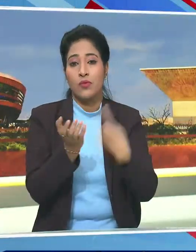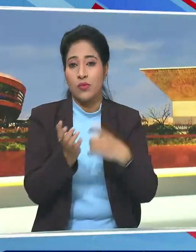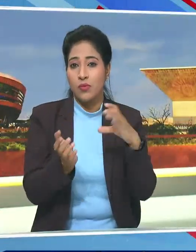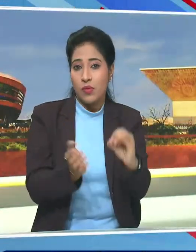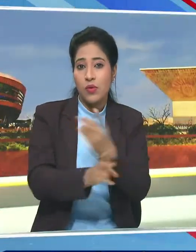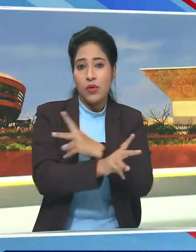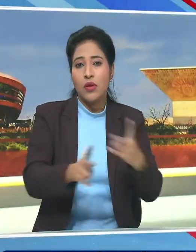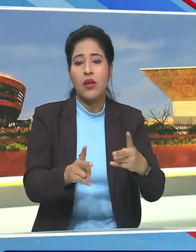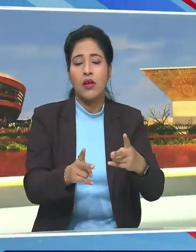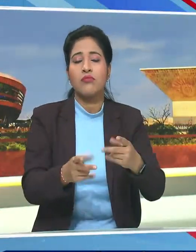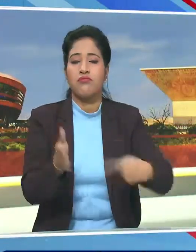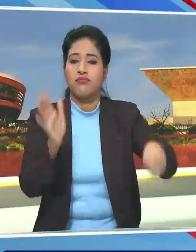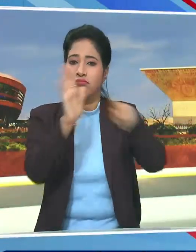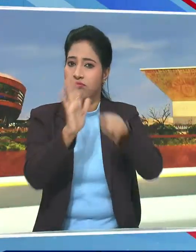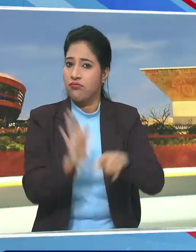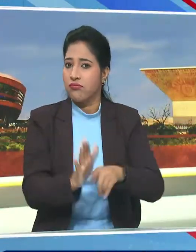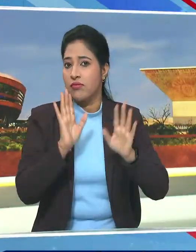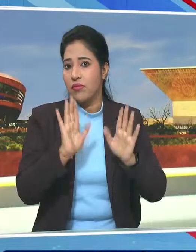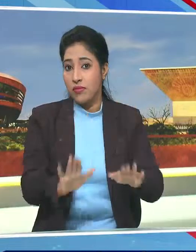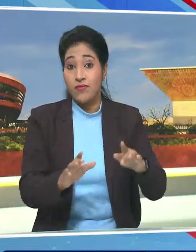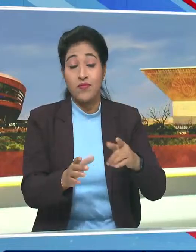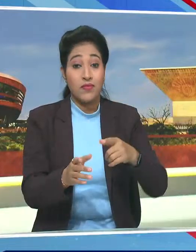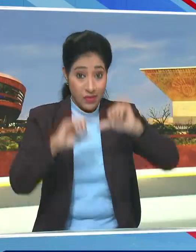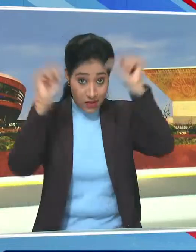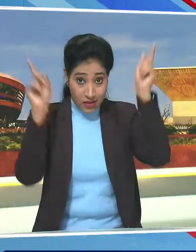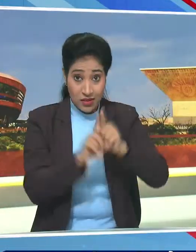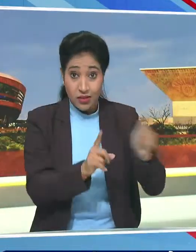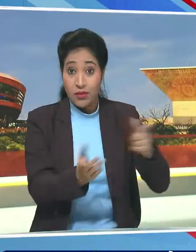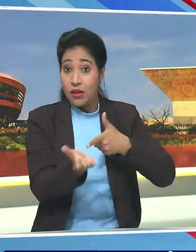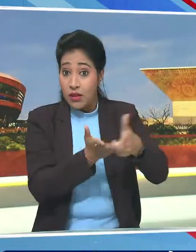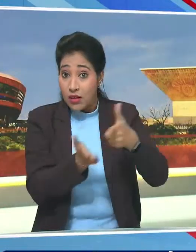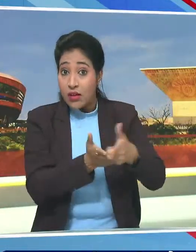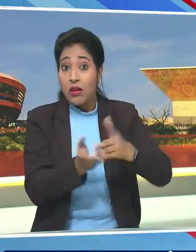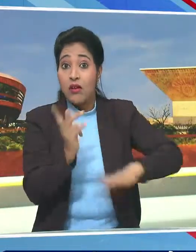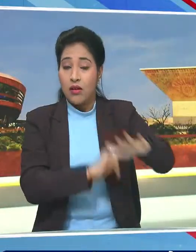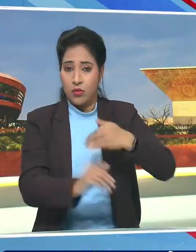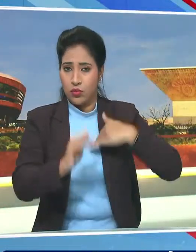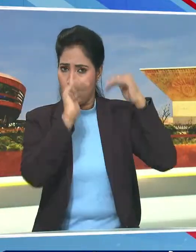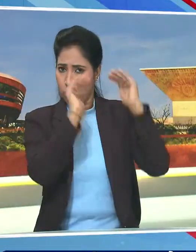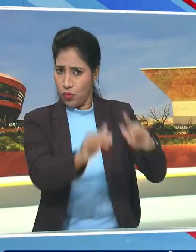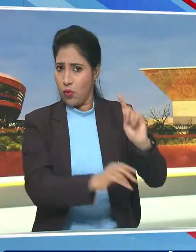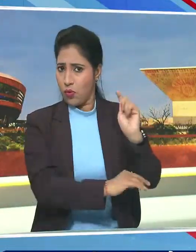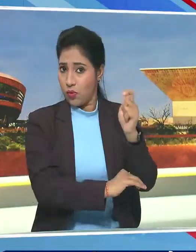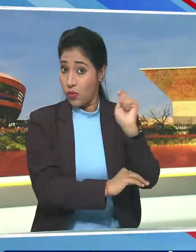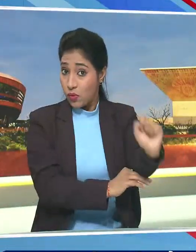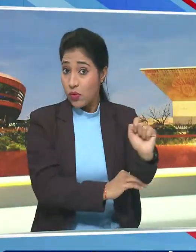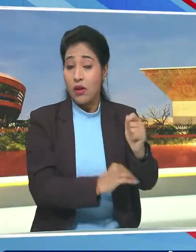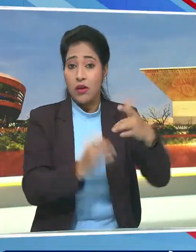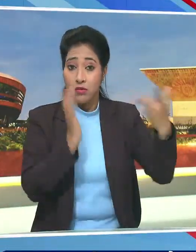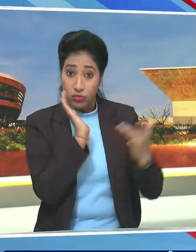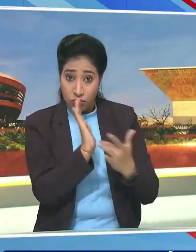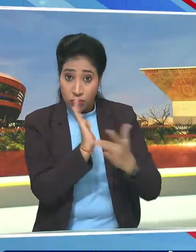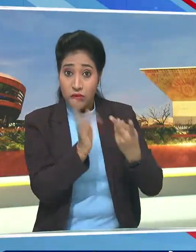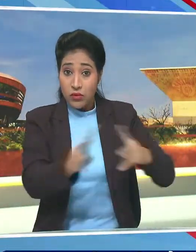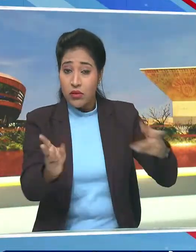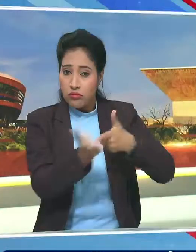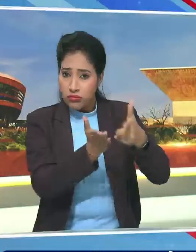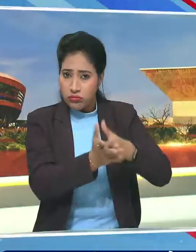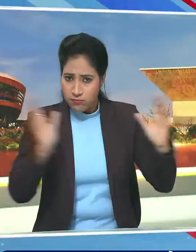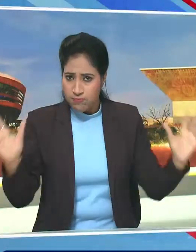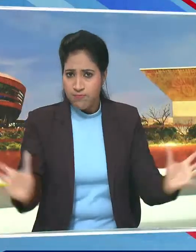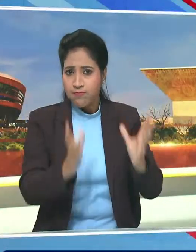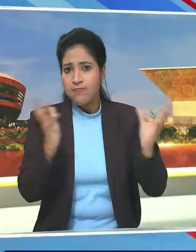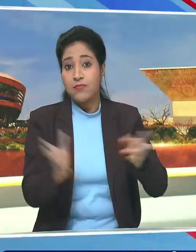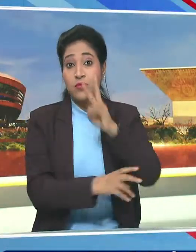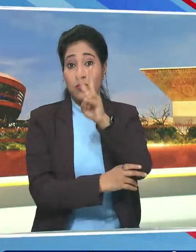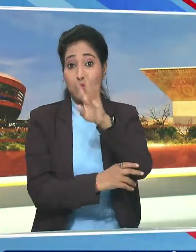समझोता ग्यापन पर हस्ताक्षर हुए भारत केनिया को क्रिशिक शित में सहीयोग करने और अत्याधुने खेती को बढ़ावा देने के